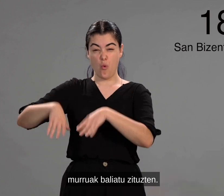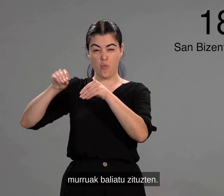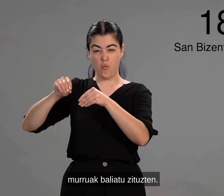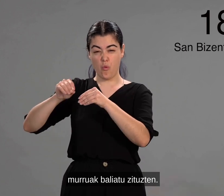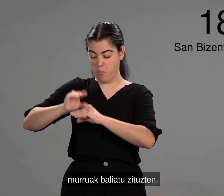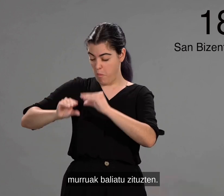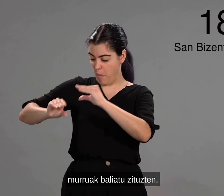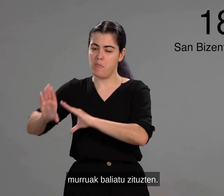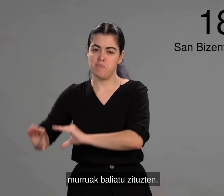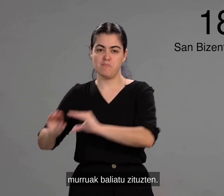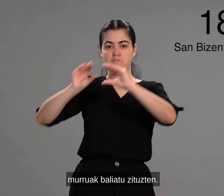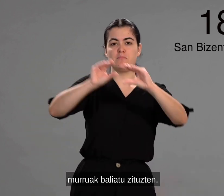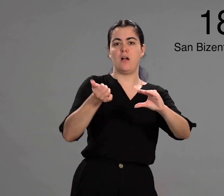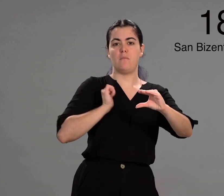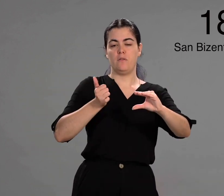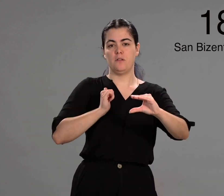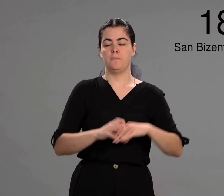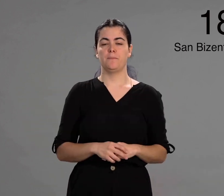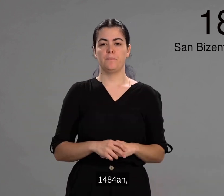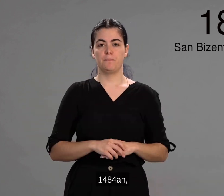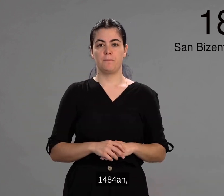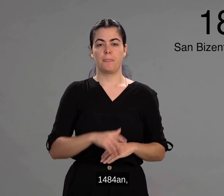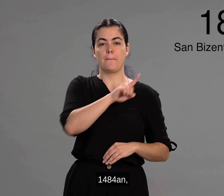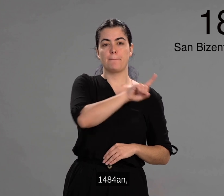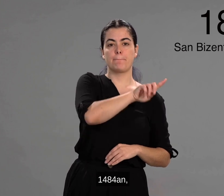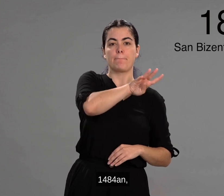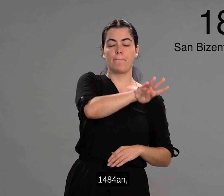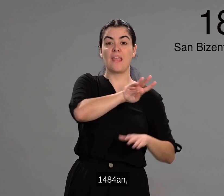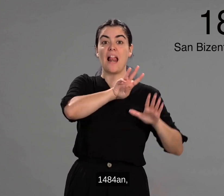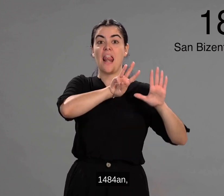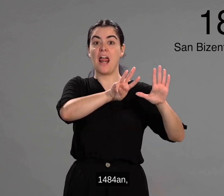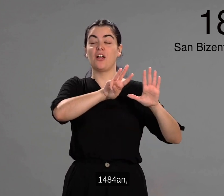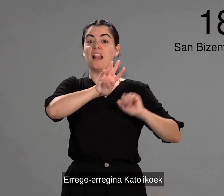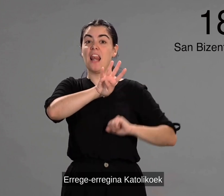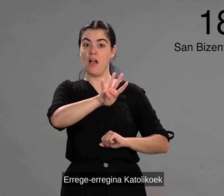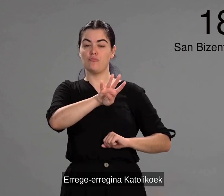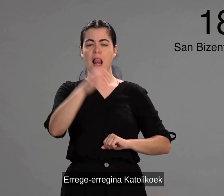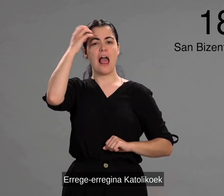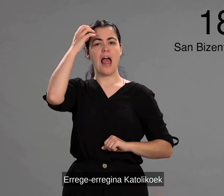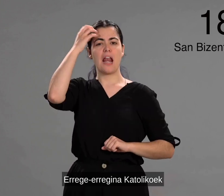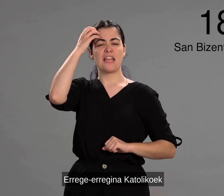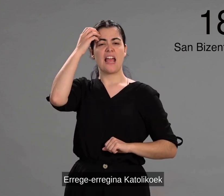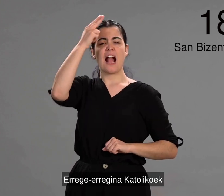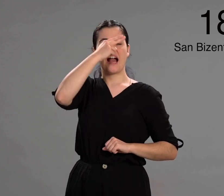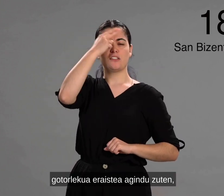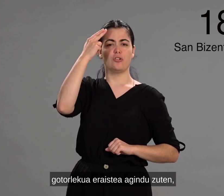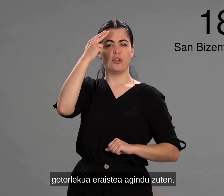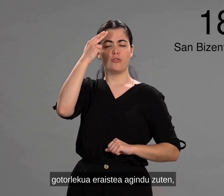murruak baliatu zituzten. Mila laure untalauro geitalauan, errege erreginak katolikoek gotorlekoa